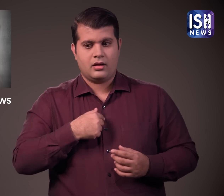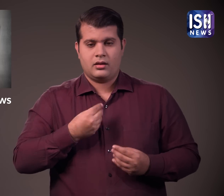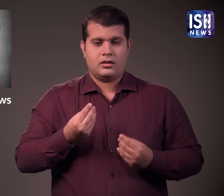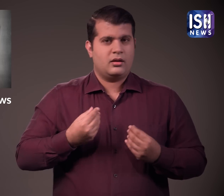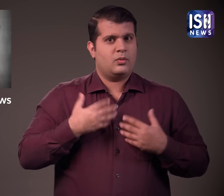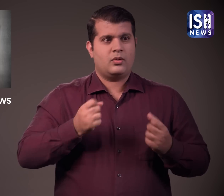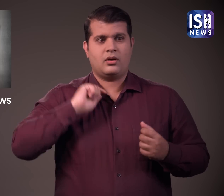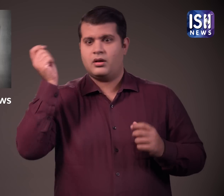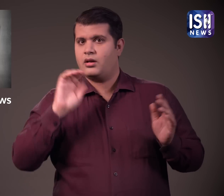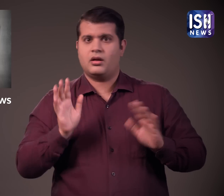है